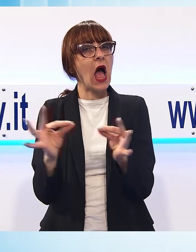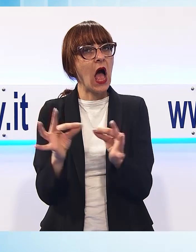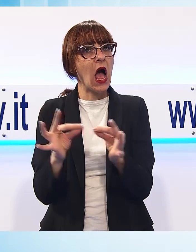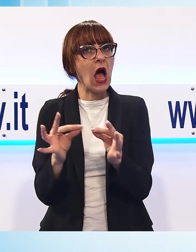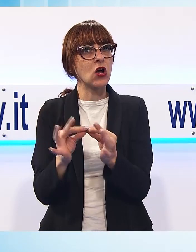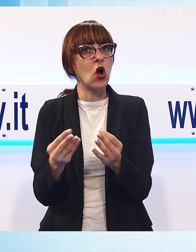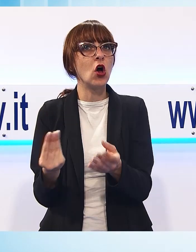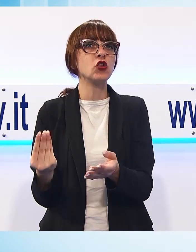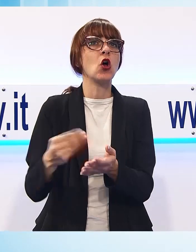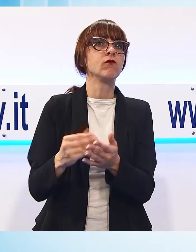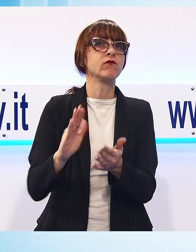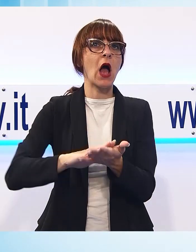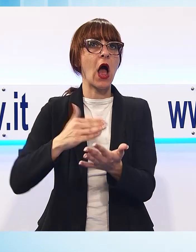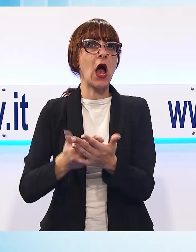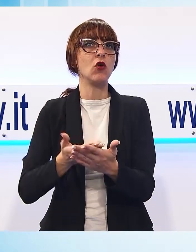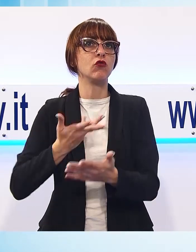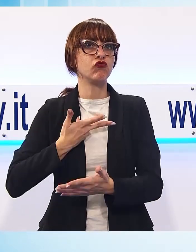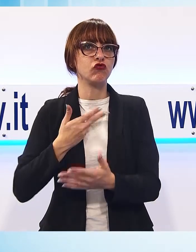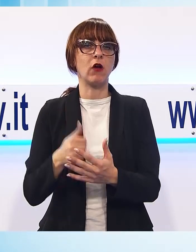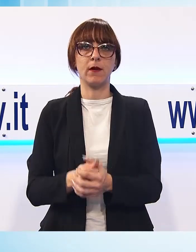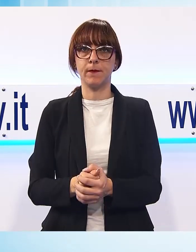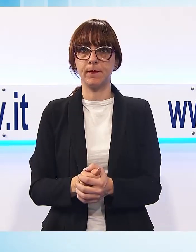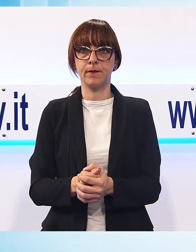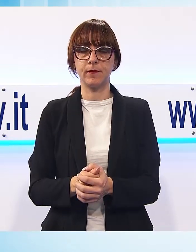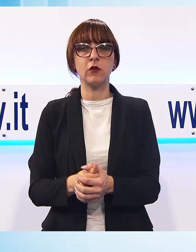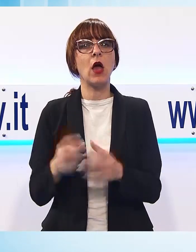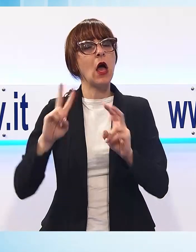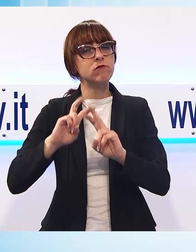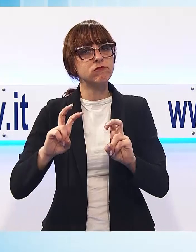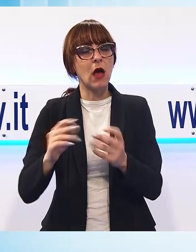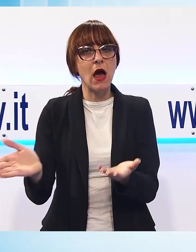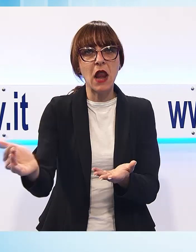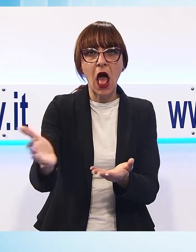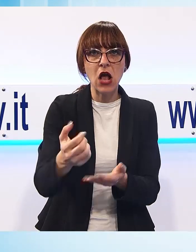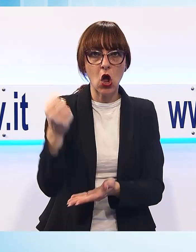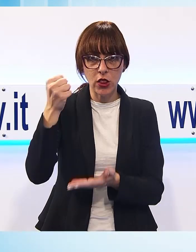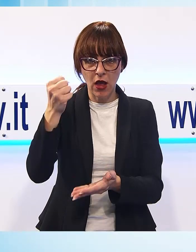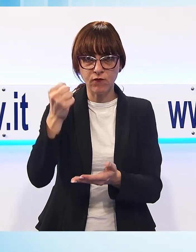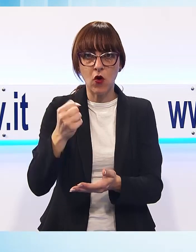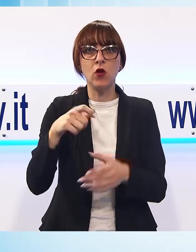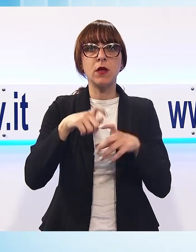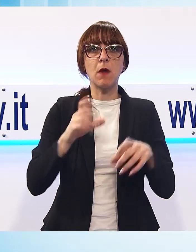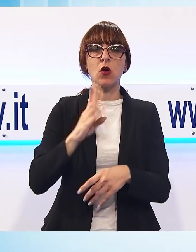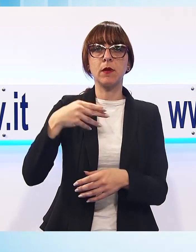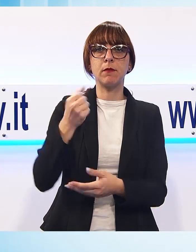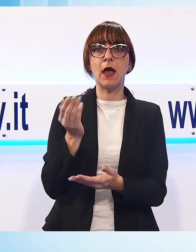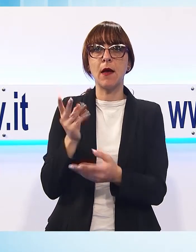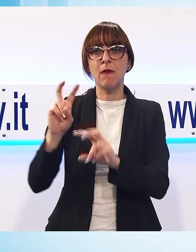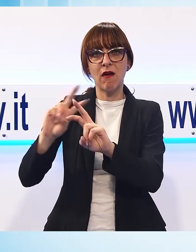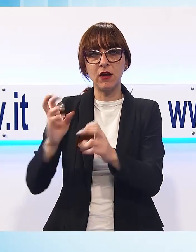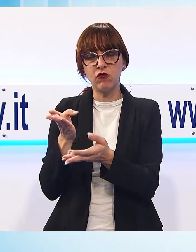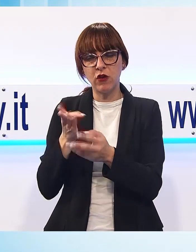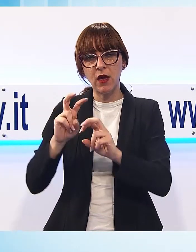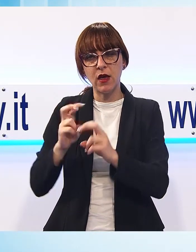missione di Fondazione AIRC. Attraverso i grandi eventi di raccolta fondi, Banco BPM contribuirà a sostenere la ricerca sui tumori